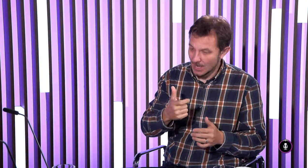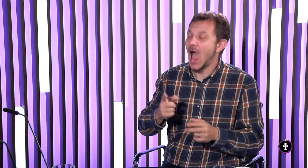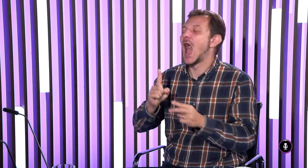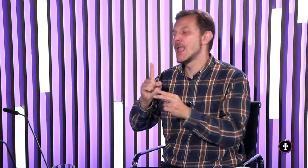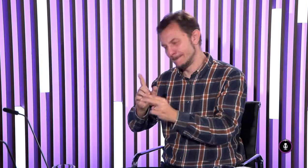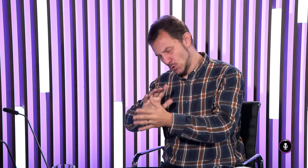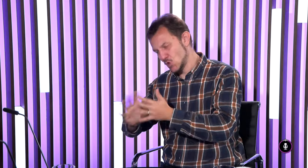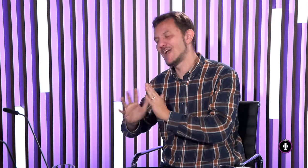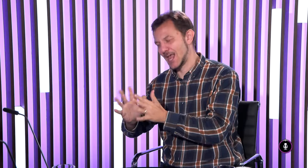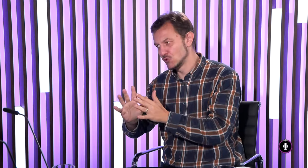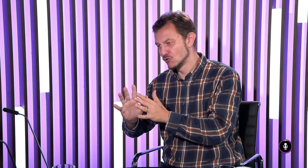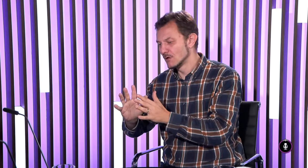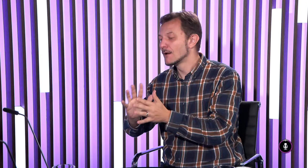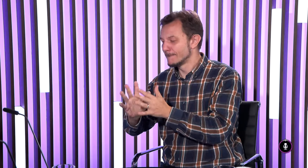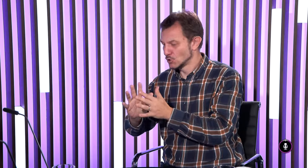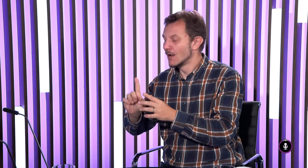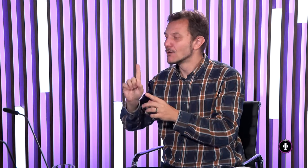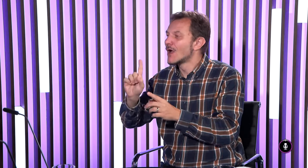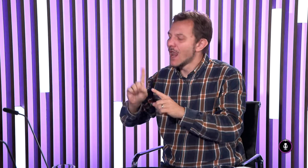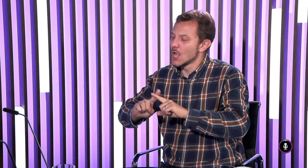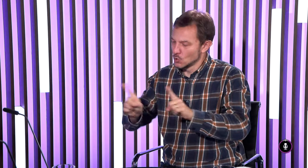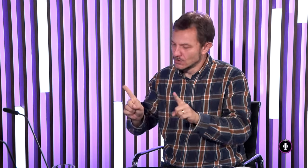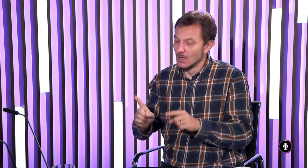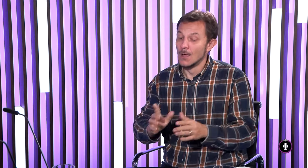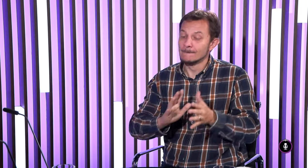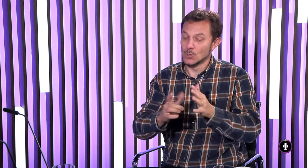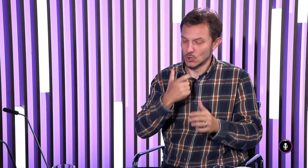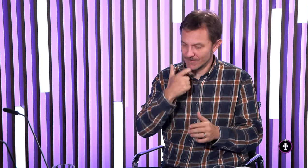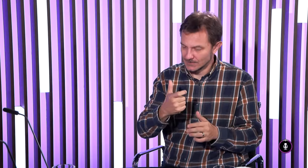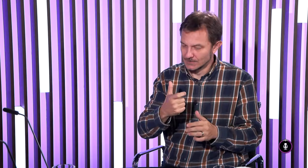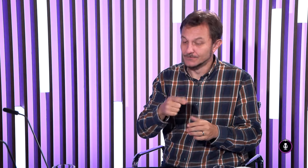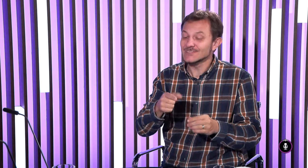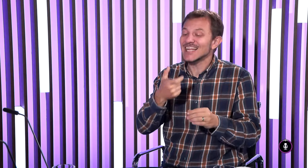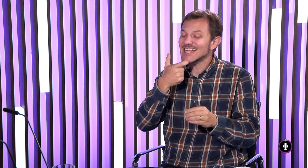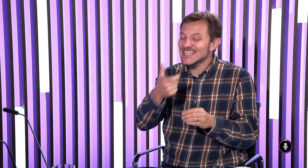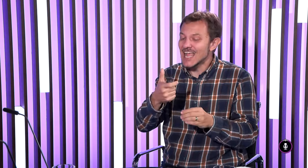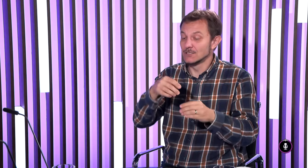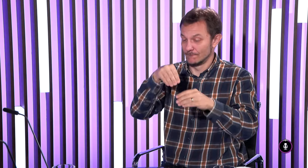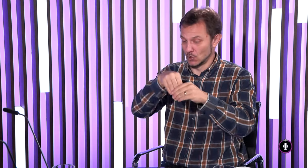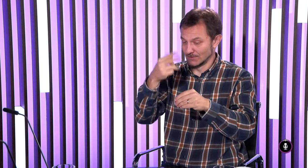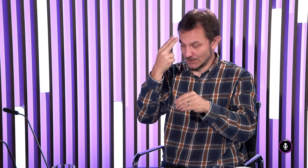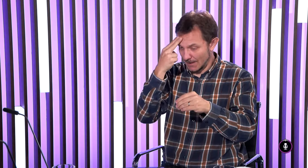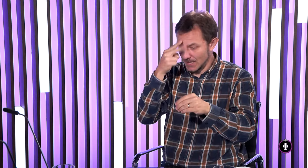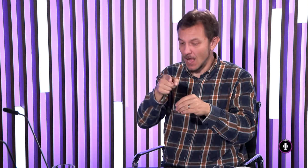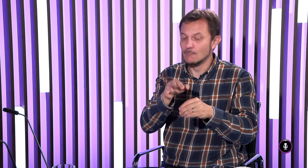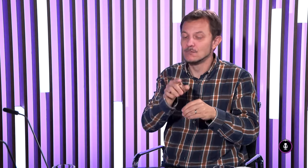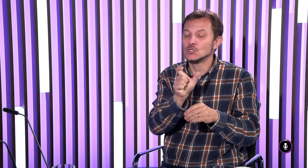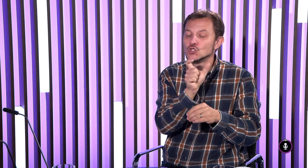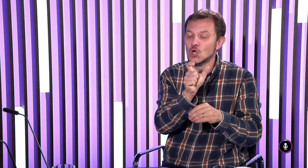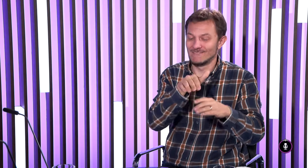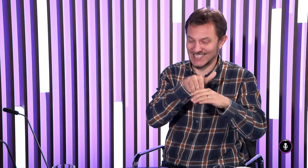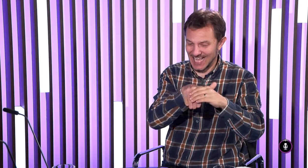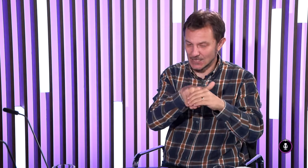posunkový jazyk alebo posunková reč ale aký je rozdiel posunkový jazyk to je jazyk